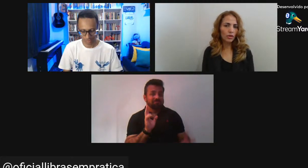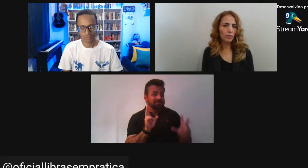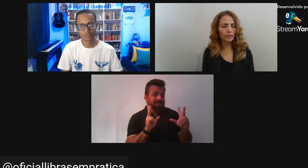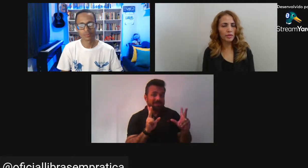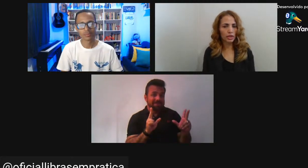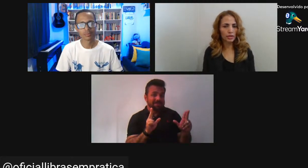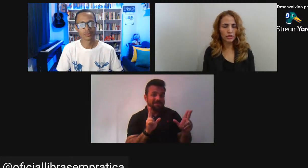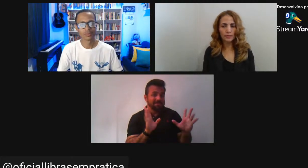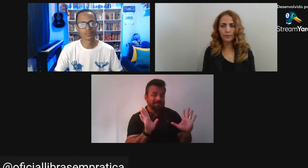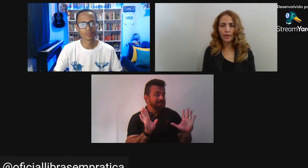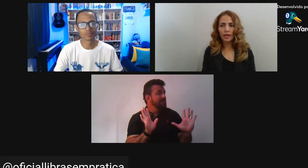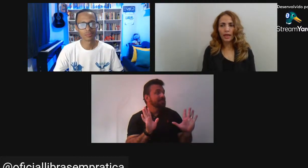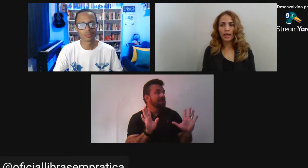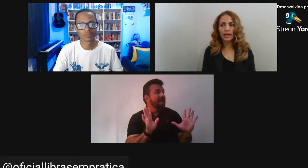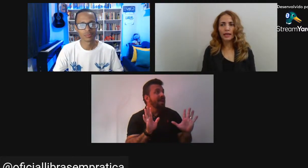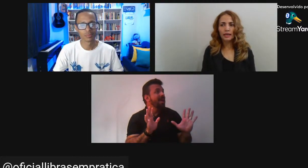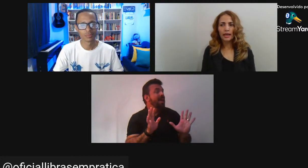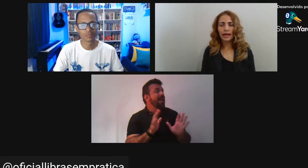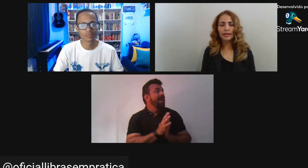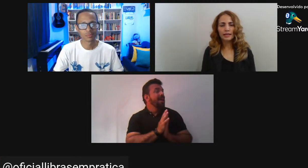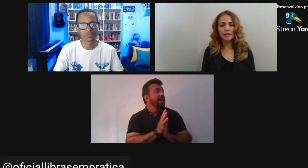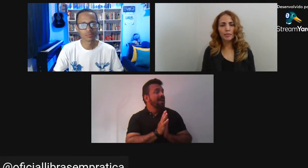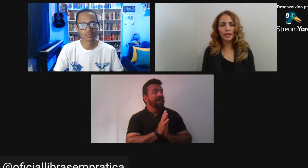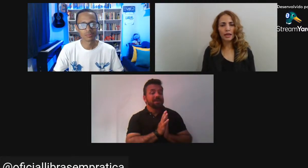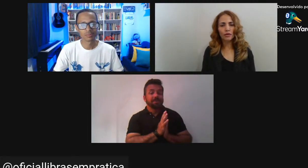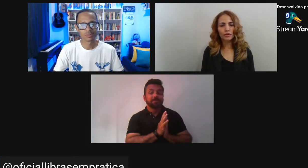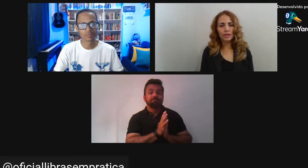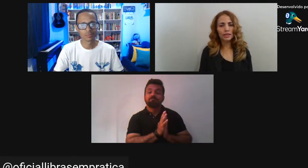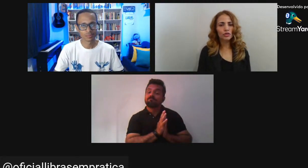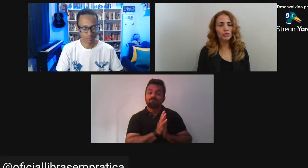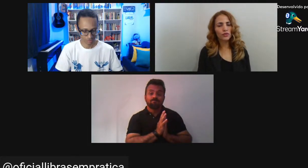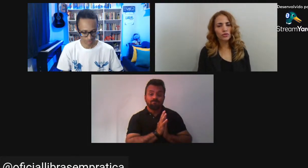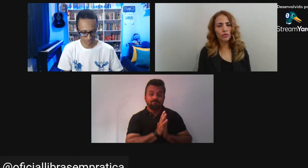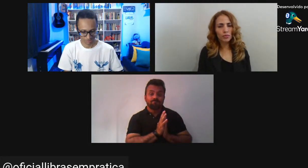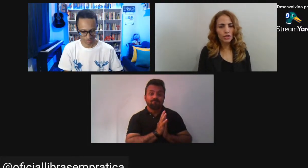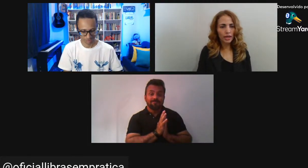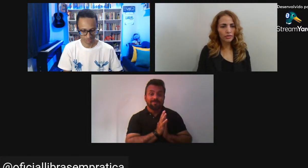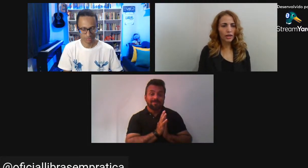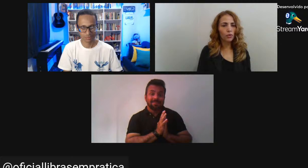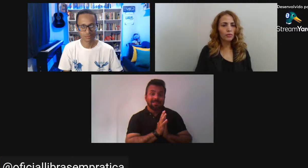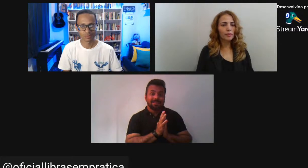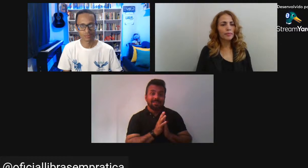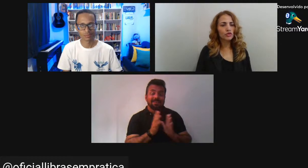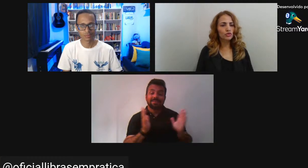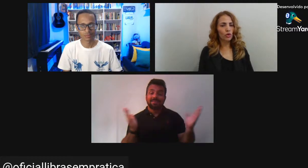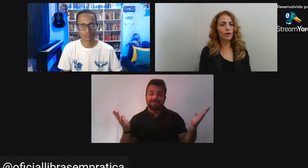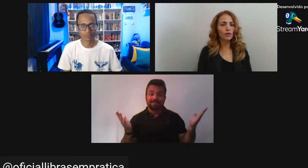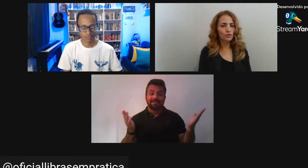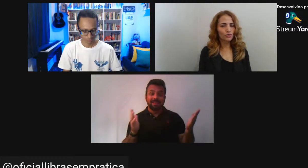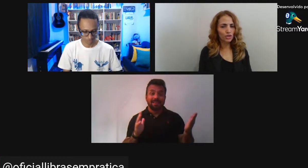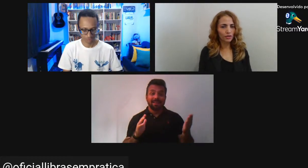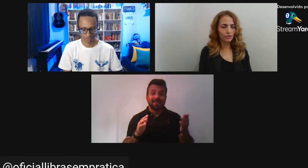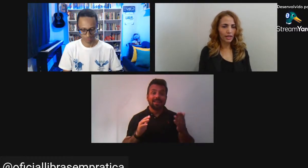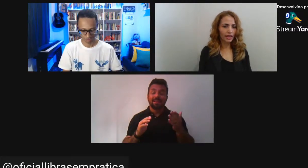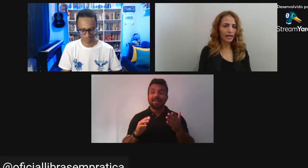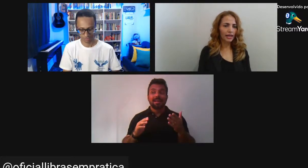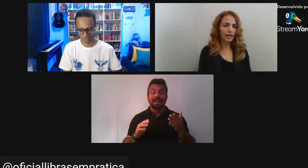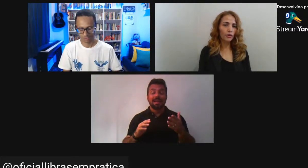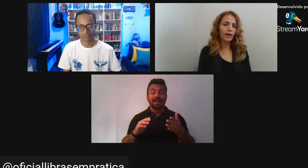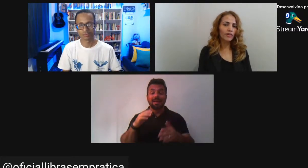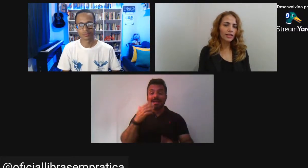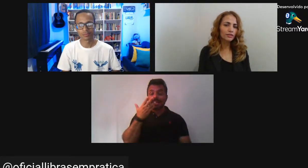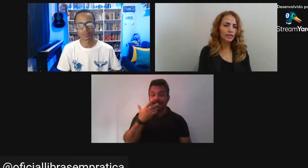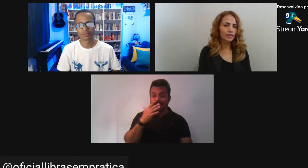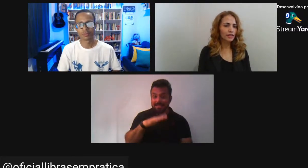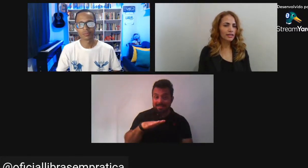ama Mas não é uma ama De leite A criança brinca Com a outra criança Como se fosse um objeto E não uma pessoa Não um sujeito Né, ela